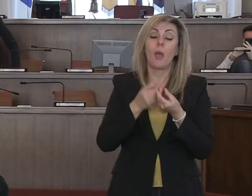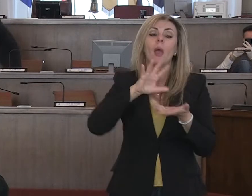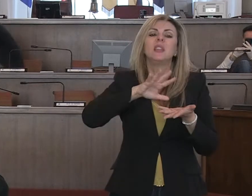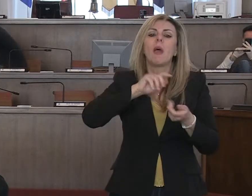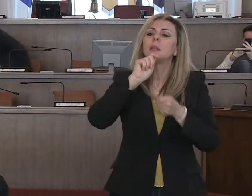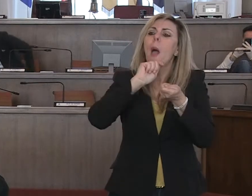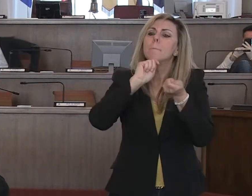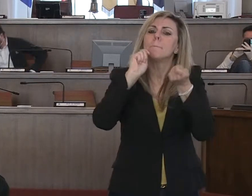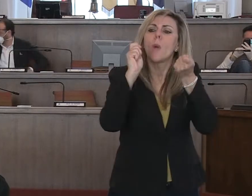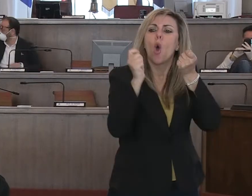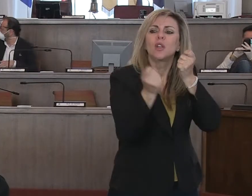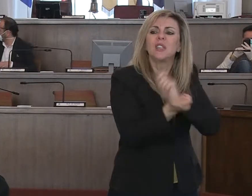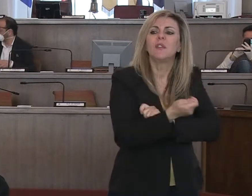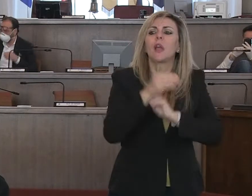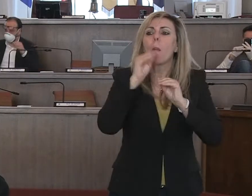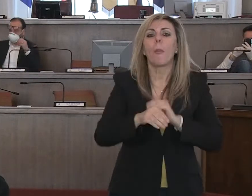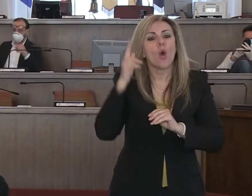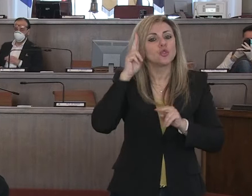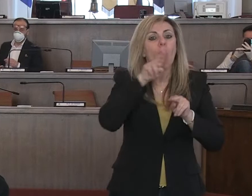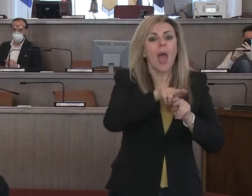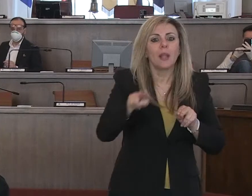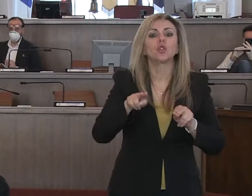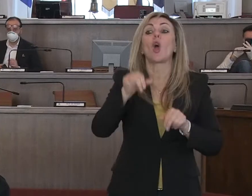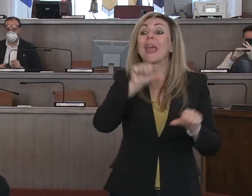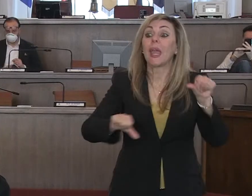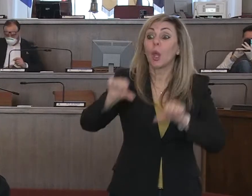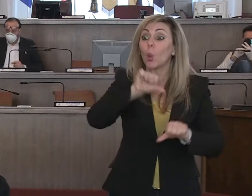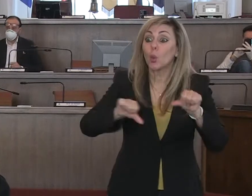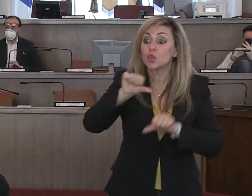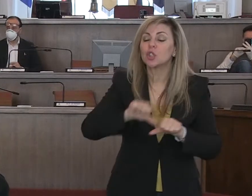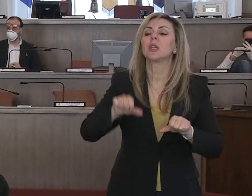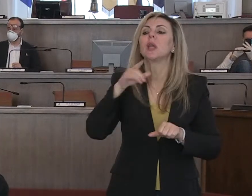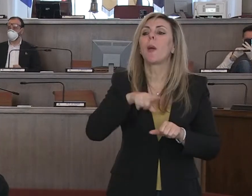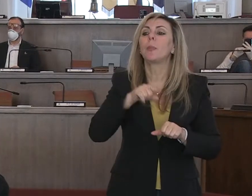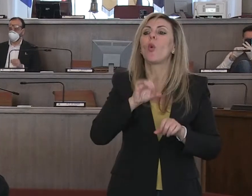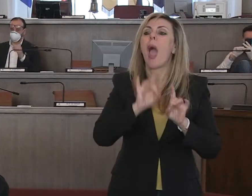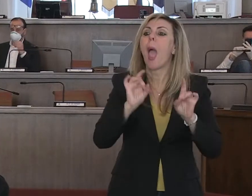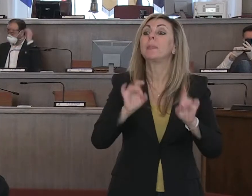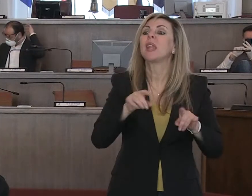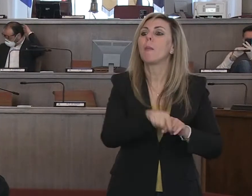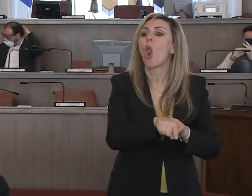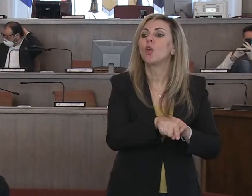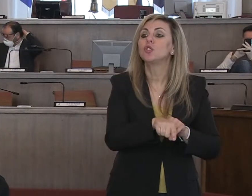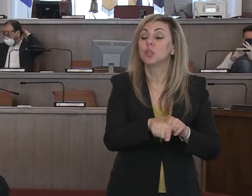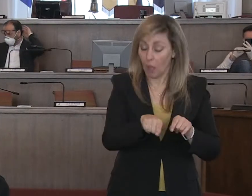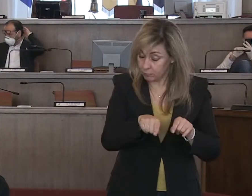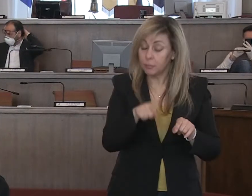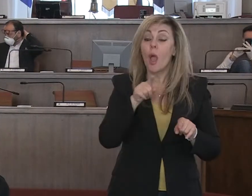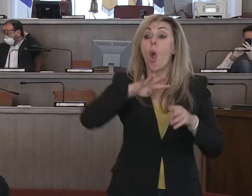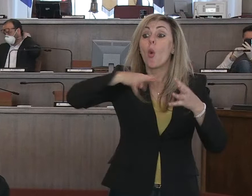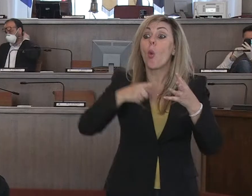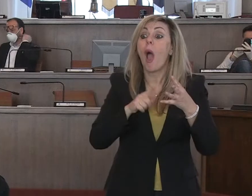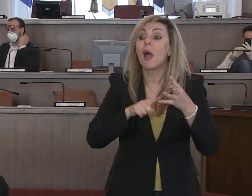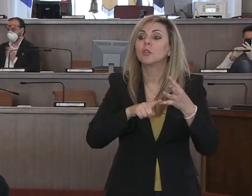letto, sia della chirurgia e soprattutto della pneumologia. Il quarto livello è quello di individuare